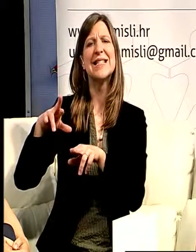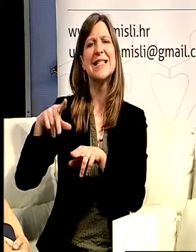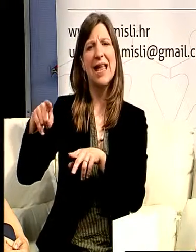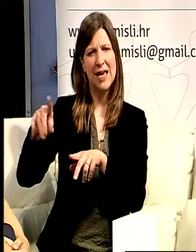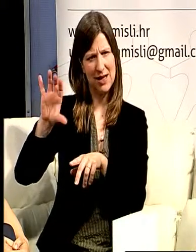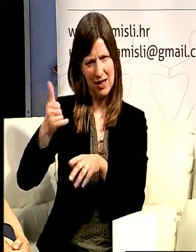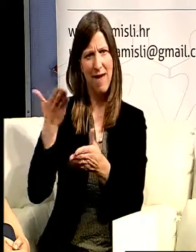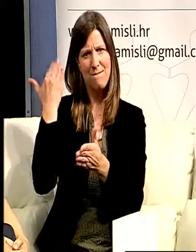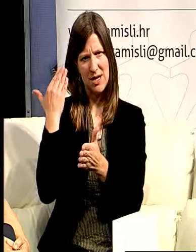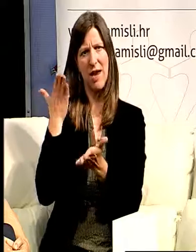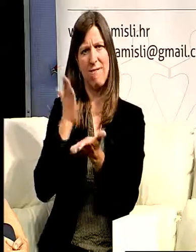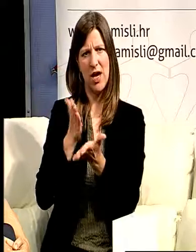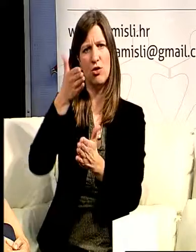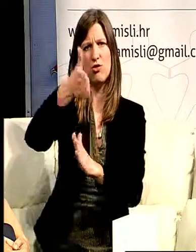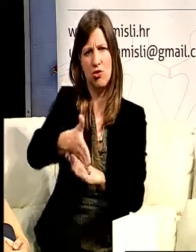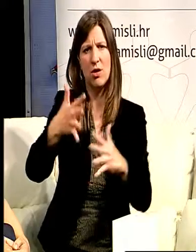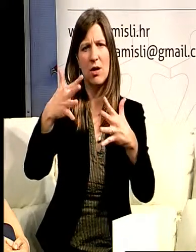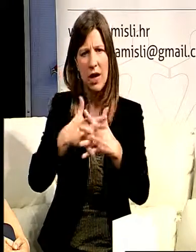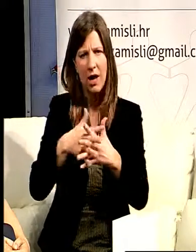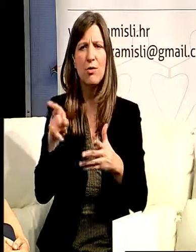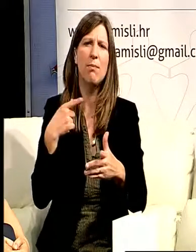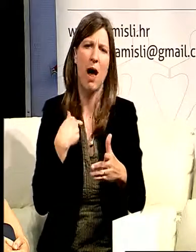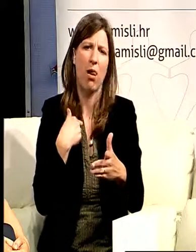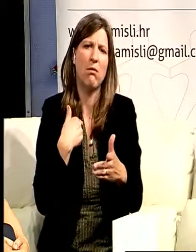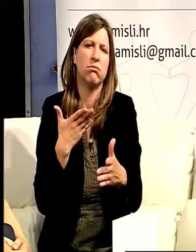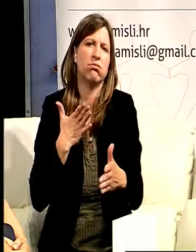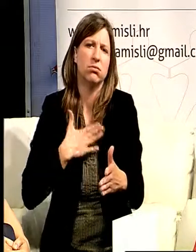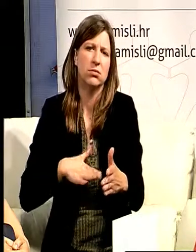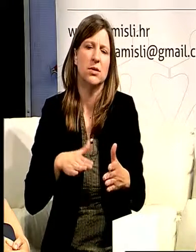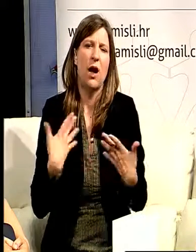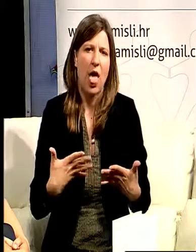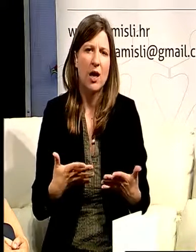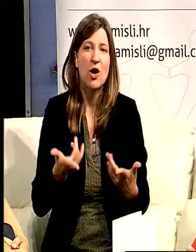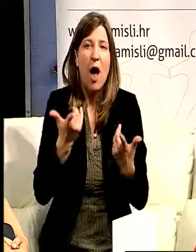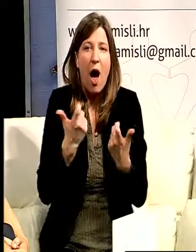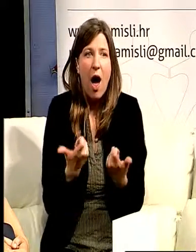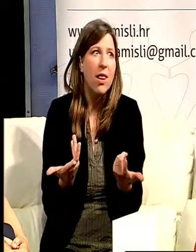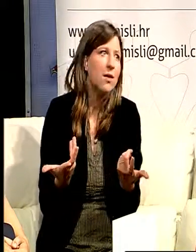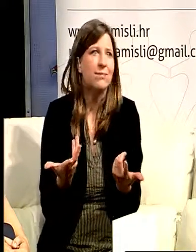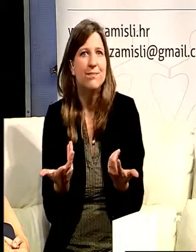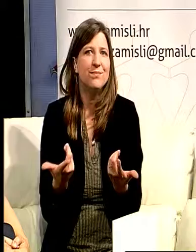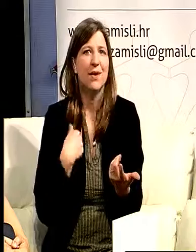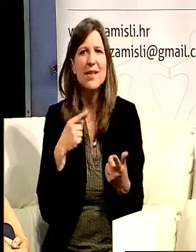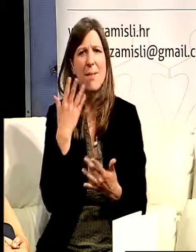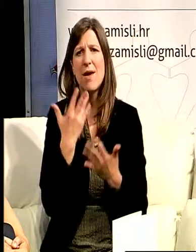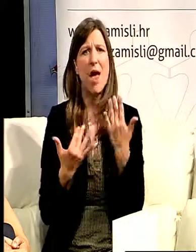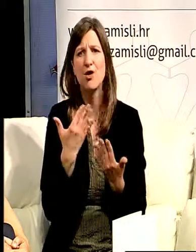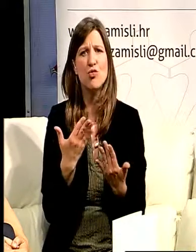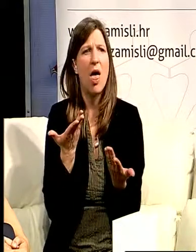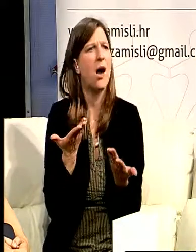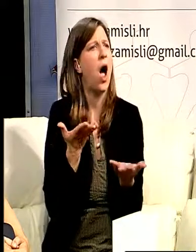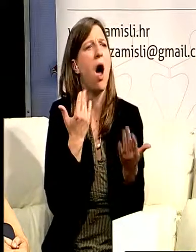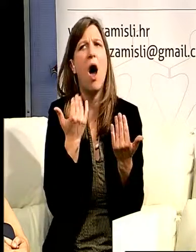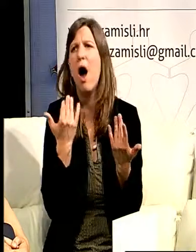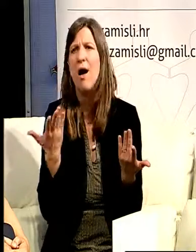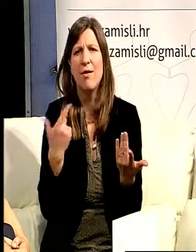lakše, ali svojedno je bilo mnogo izazovu na koje nisam obraćala pažnju i nisam računala da će to tako biti,